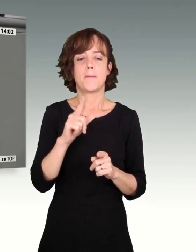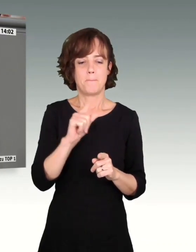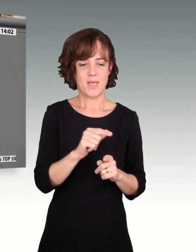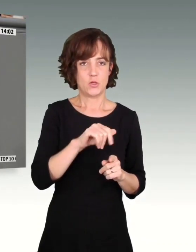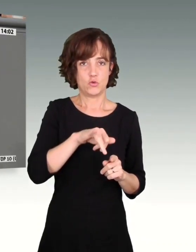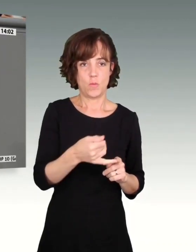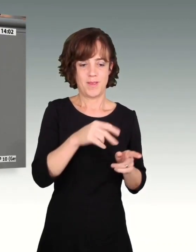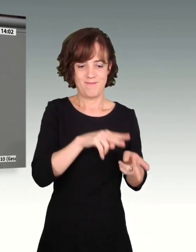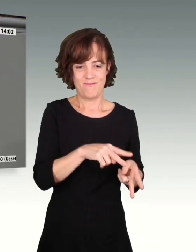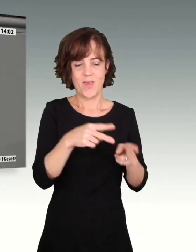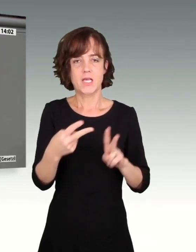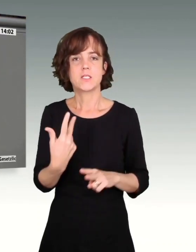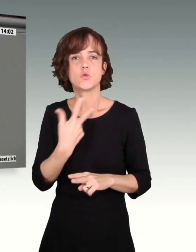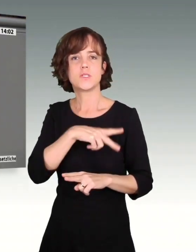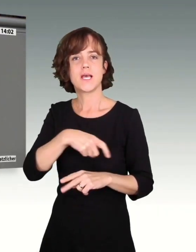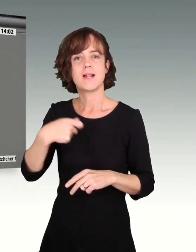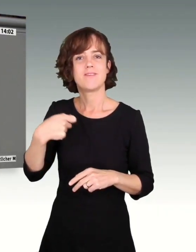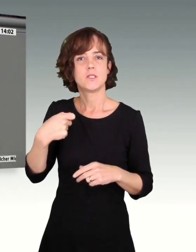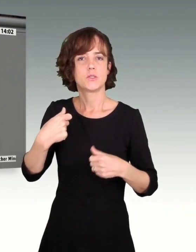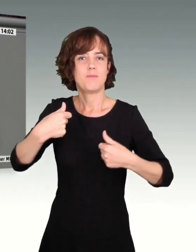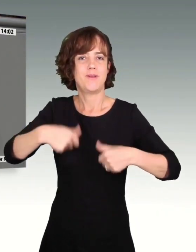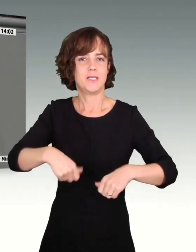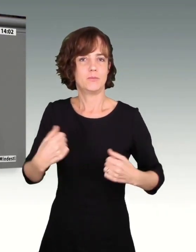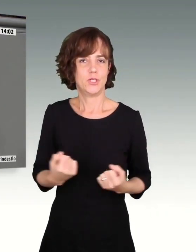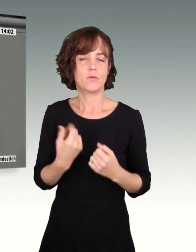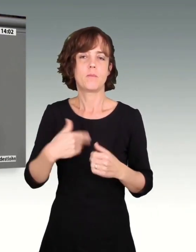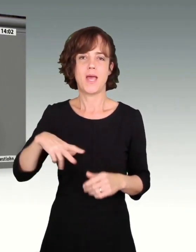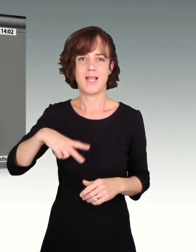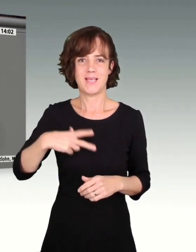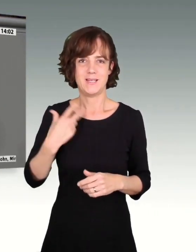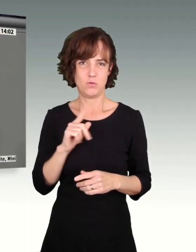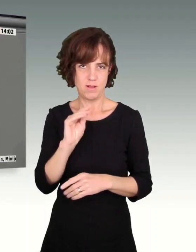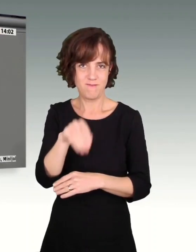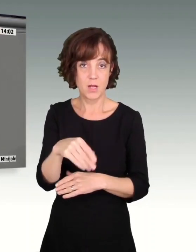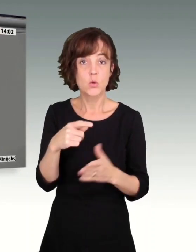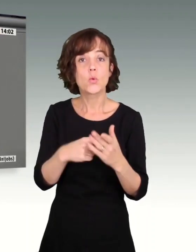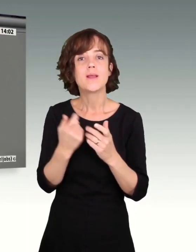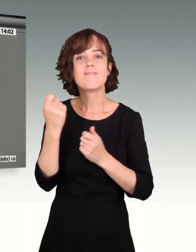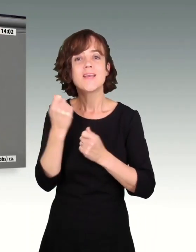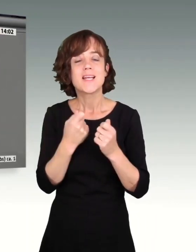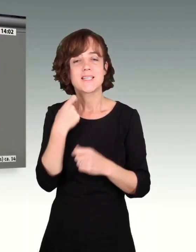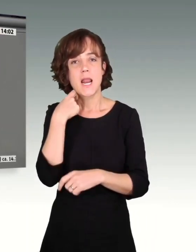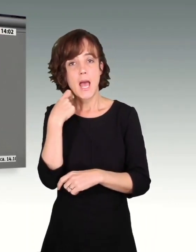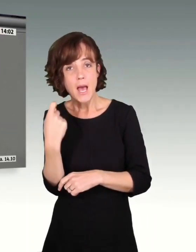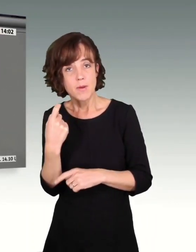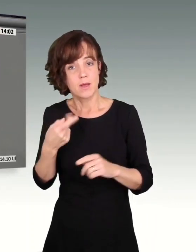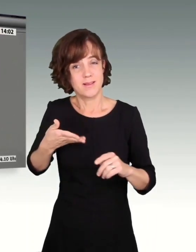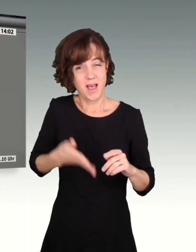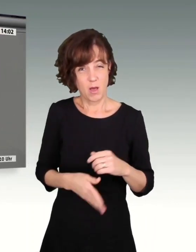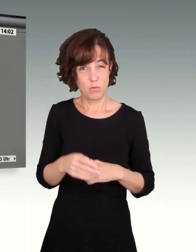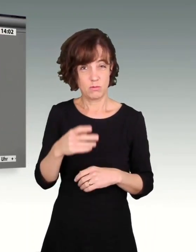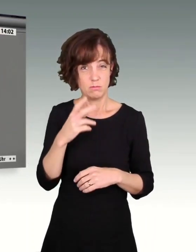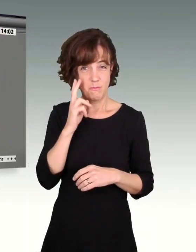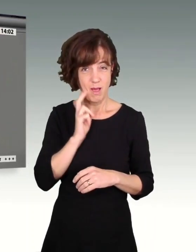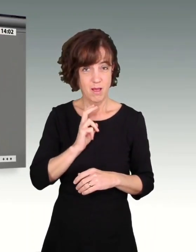sozialversicherungspflichtige Beschäftigung attraktiver machen. Denn, wie gesagt, finanzielle Abhängigkeit und Armut im Alter